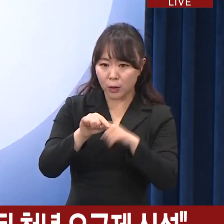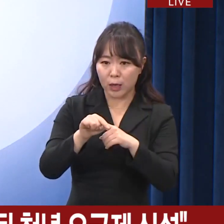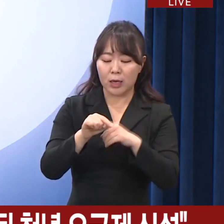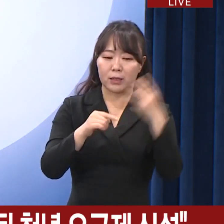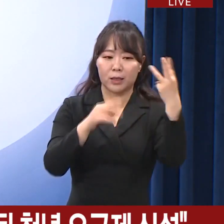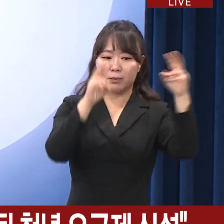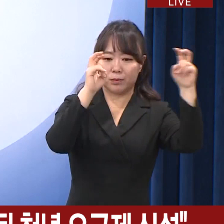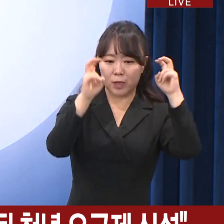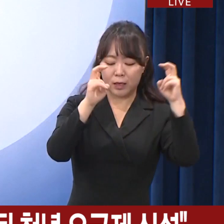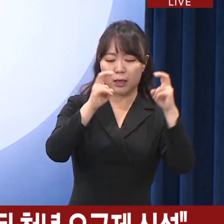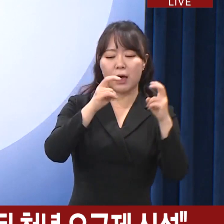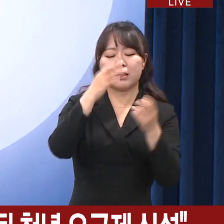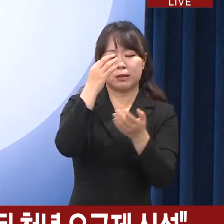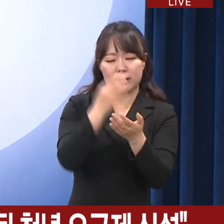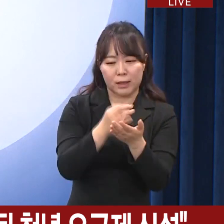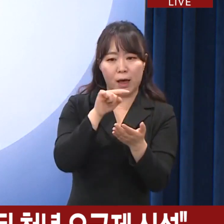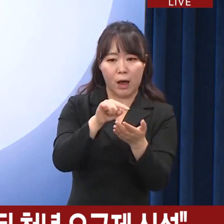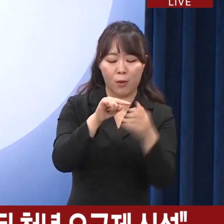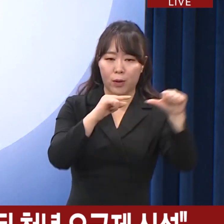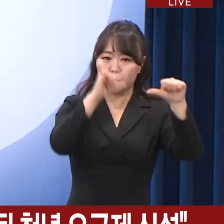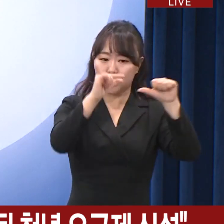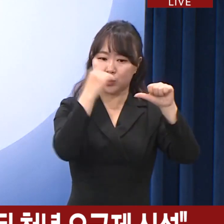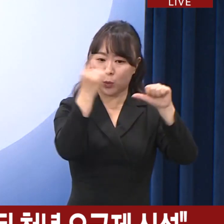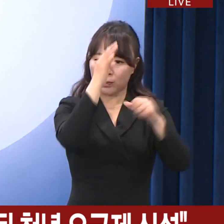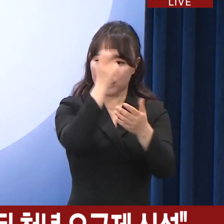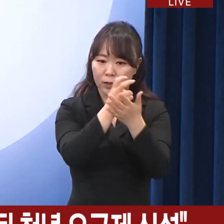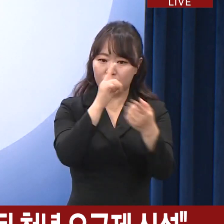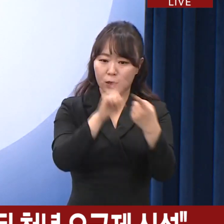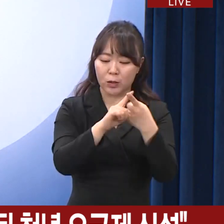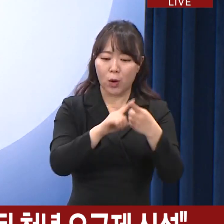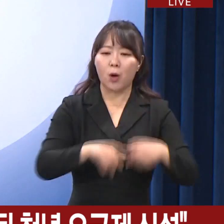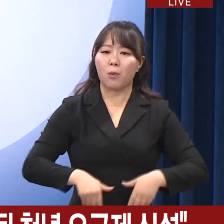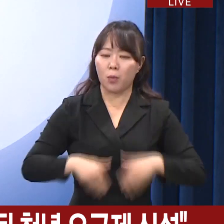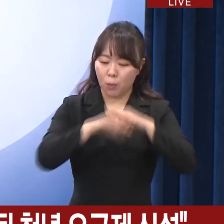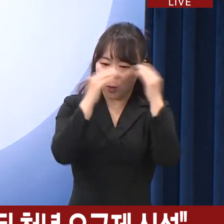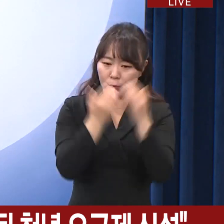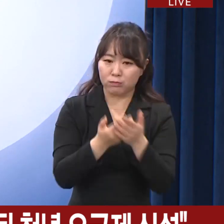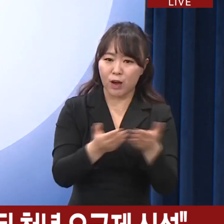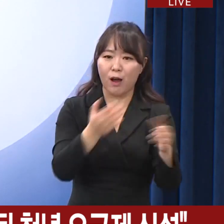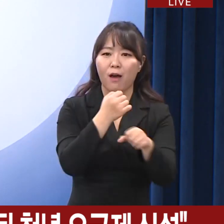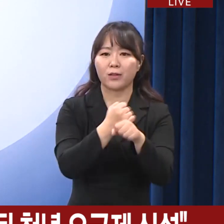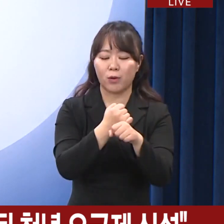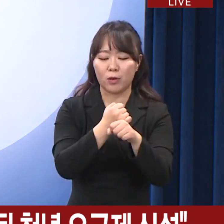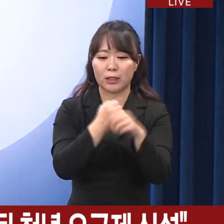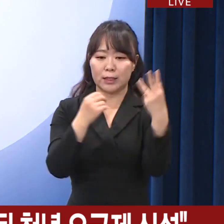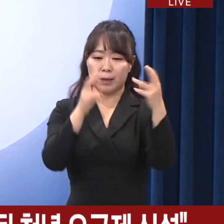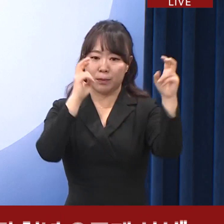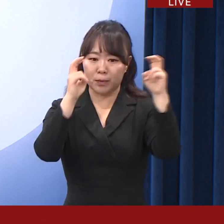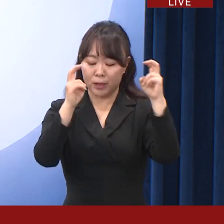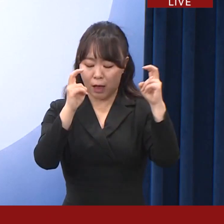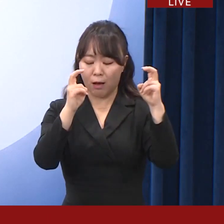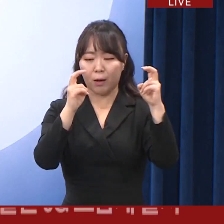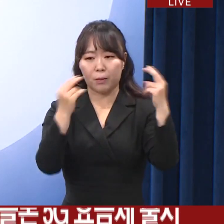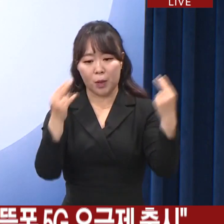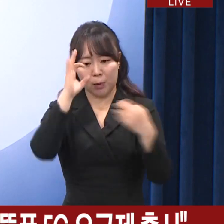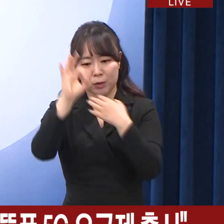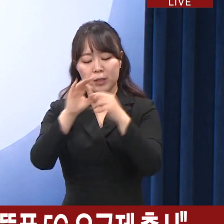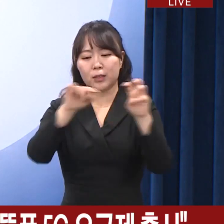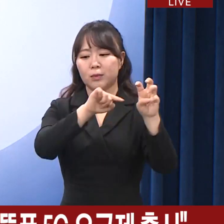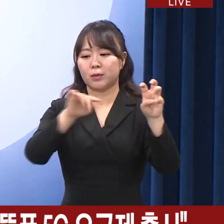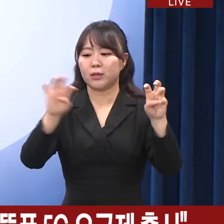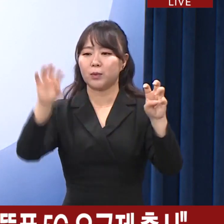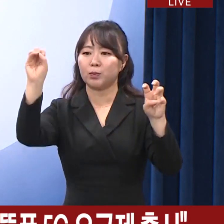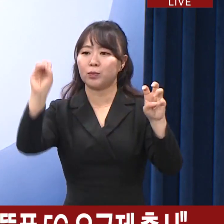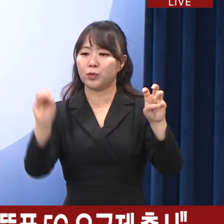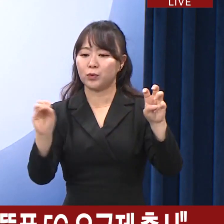3사의 저가 5G 요금제를 조속히 도매 제공하여 이통 3사 대비 30에서